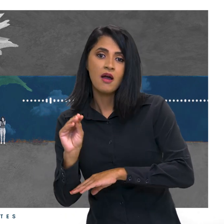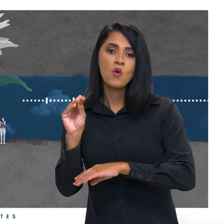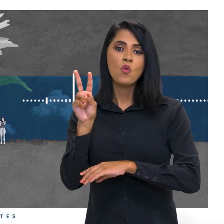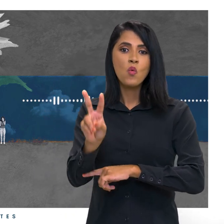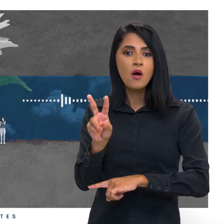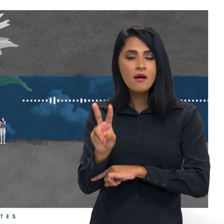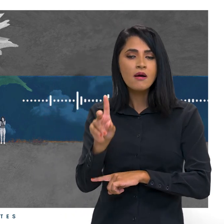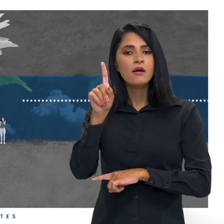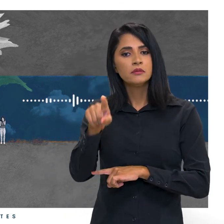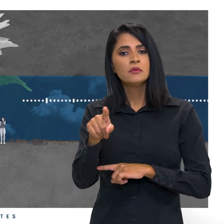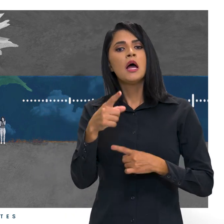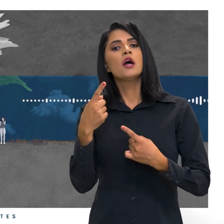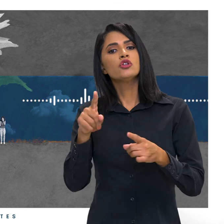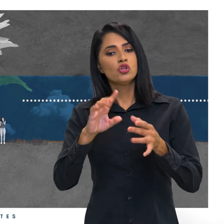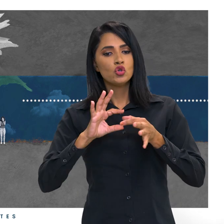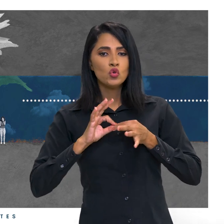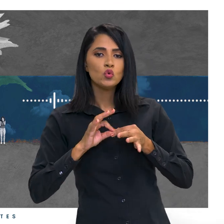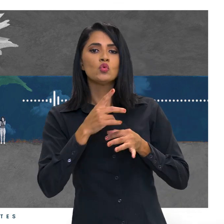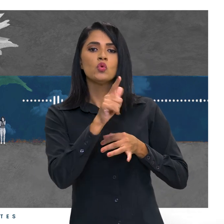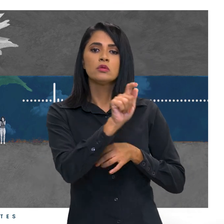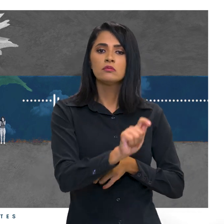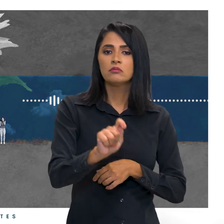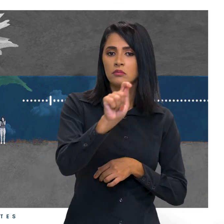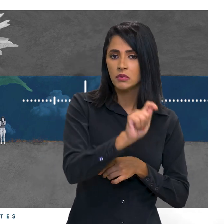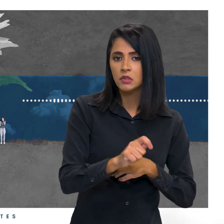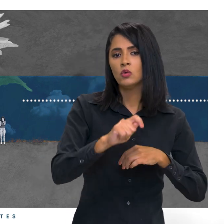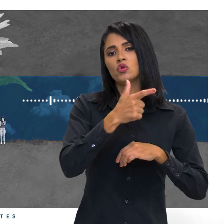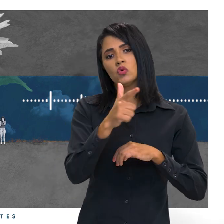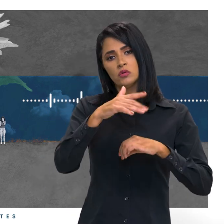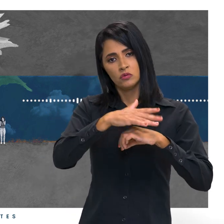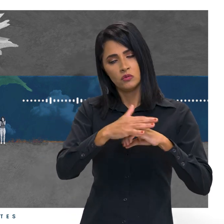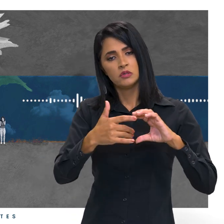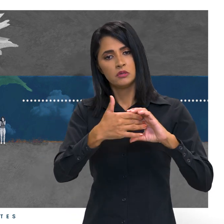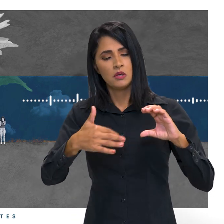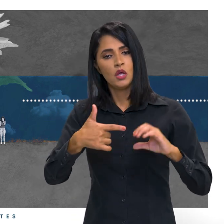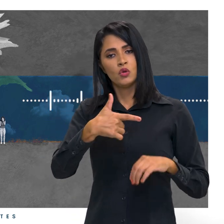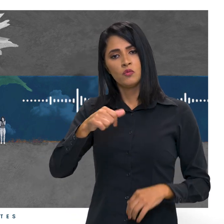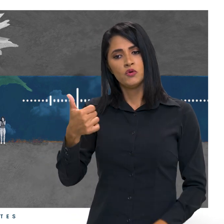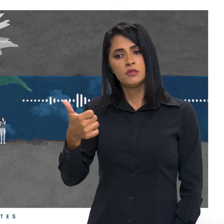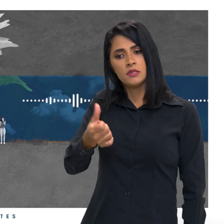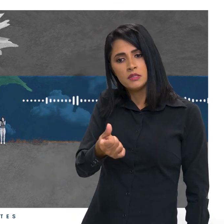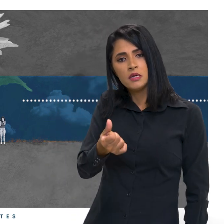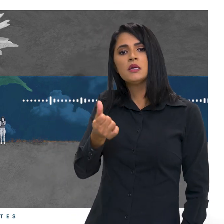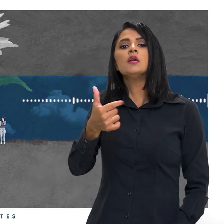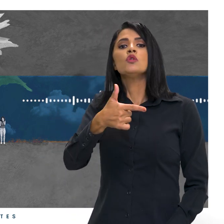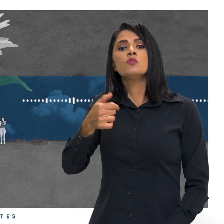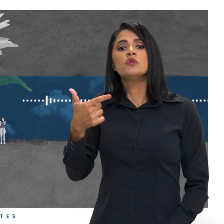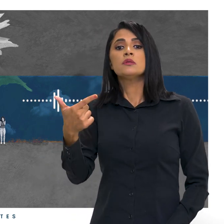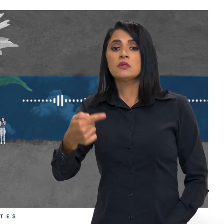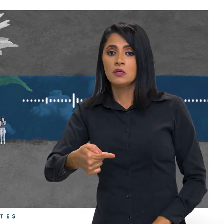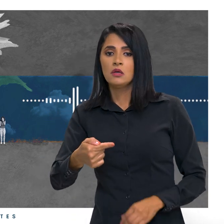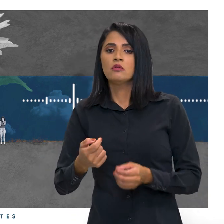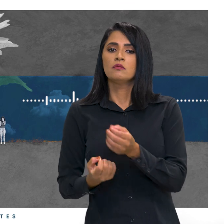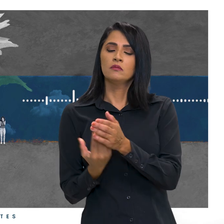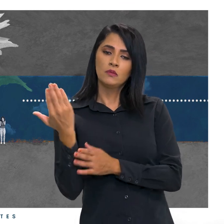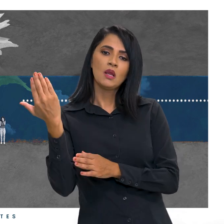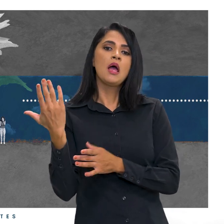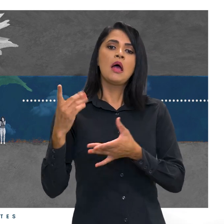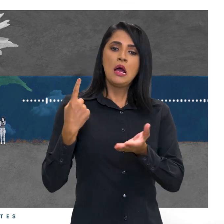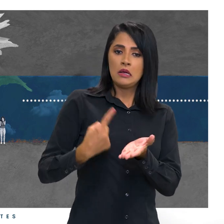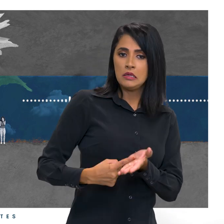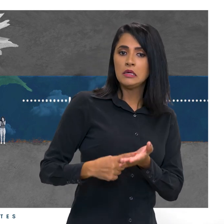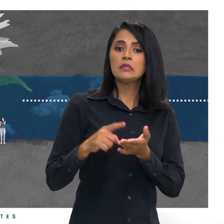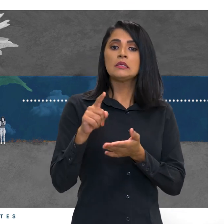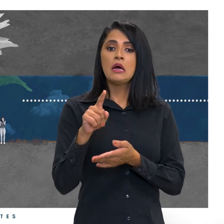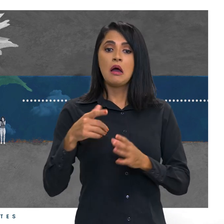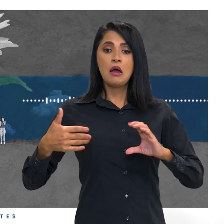associações de outras doenças raras. Em 2016 para 2017, nós fundamos a Aliança Rara Rio, onde reuniu essas